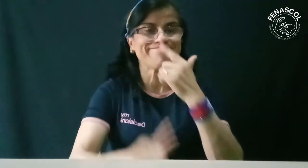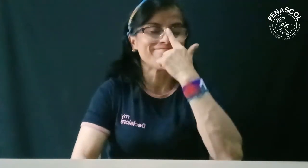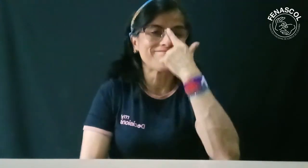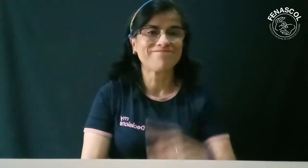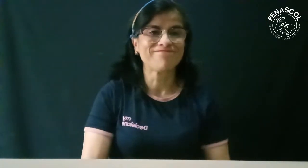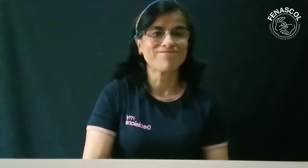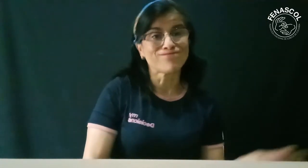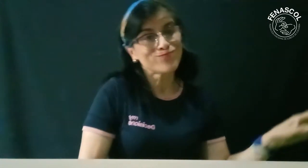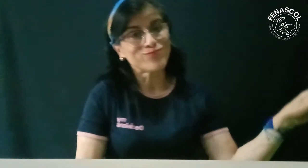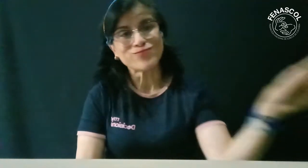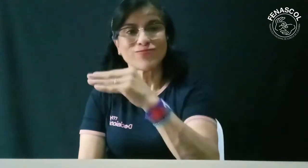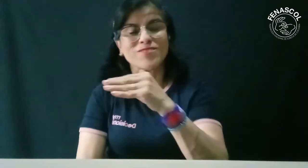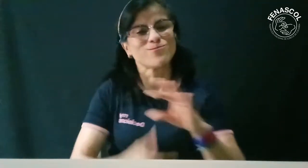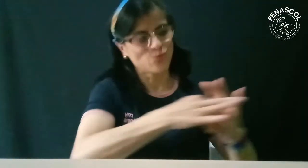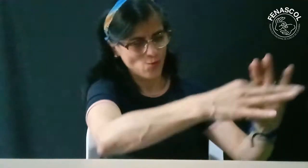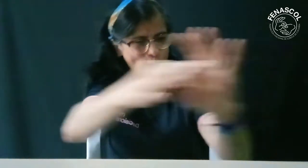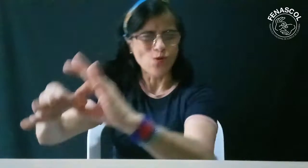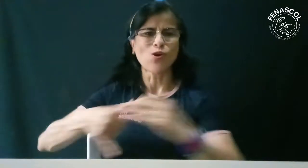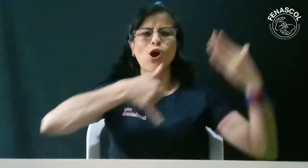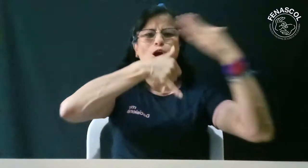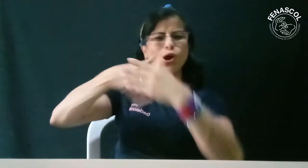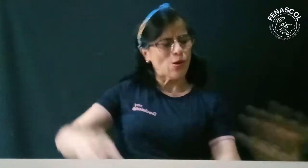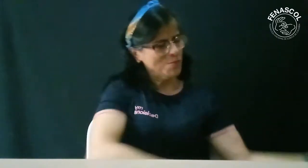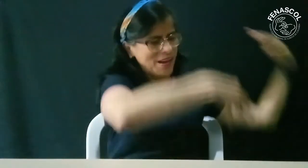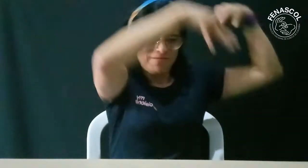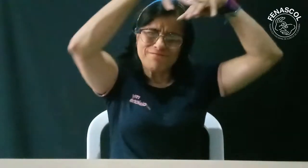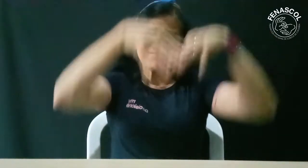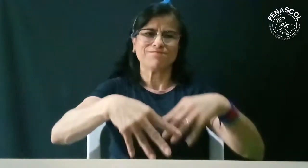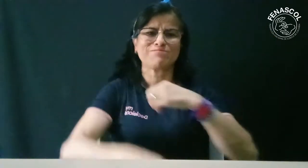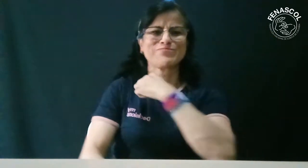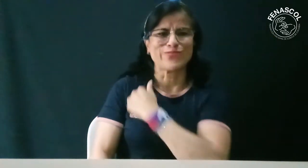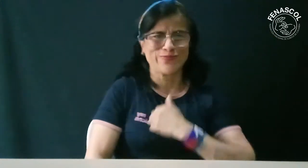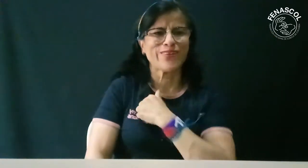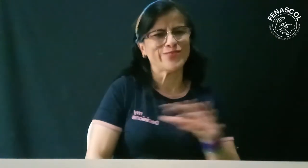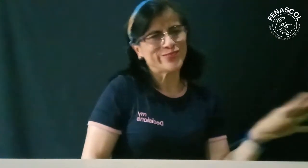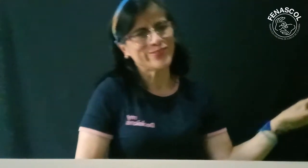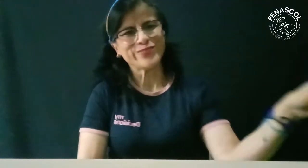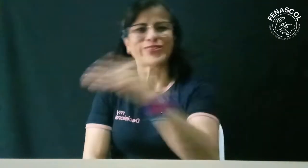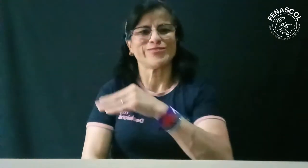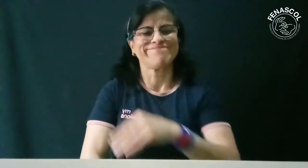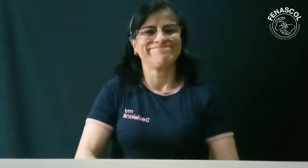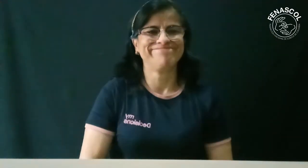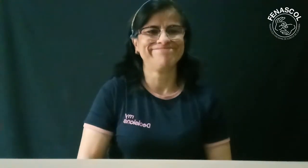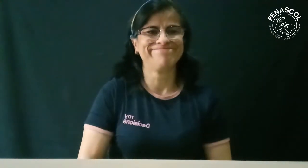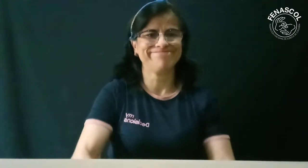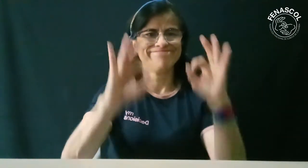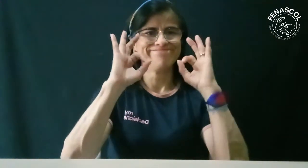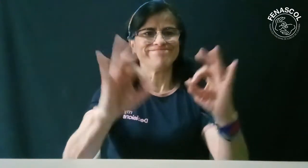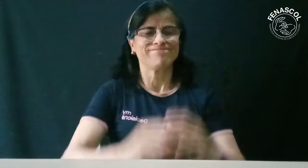está tomada y nos vamos a un plantón indefinido. Así que todos debemos estar unidos. Esperemos que